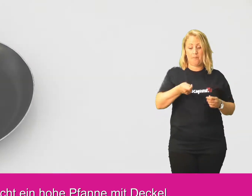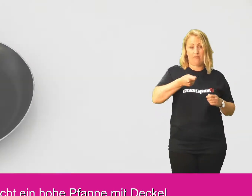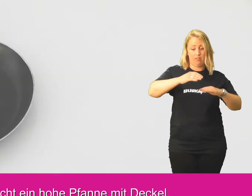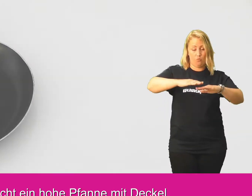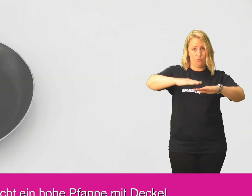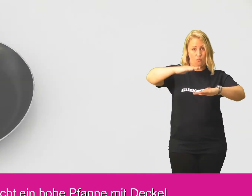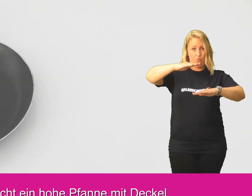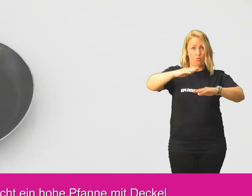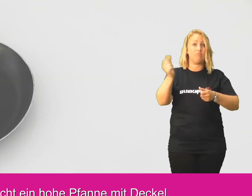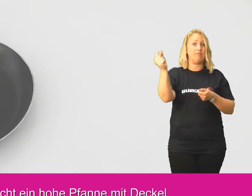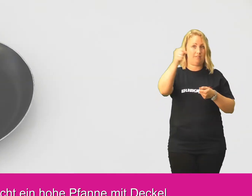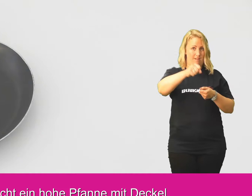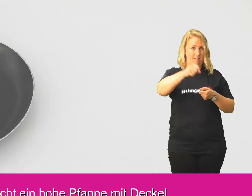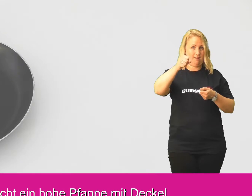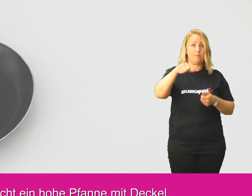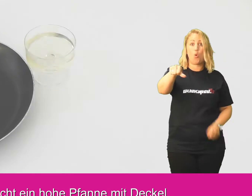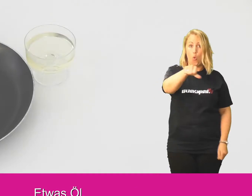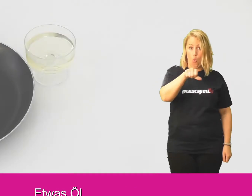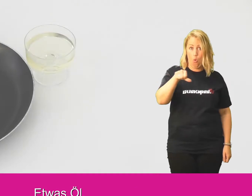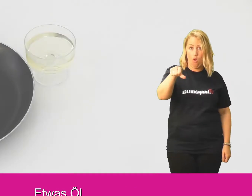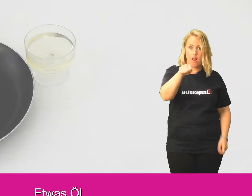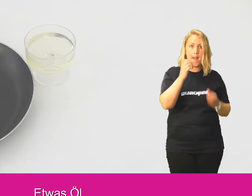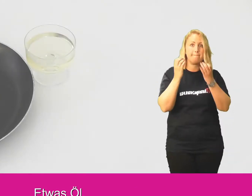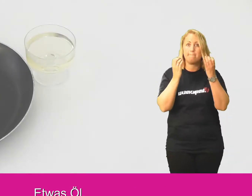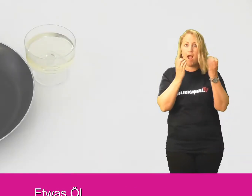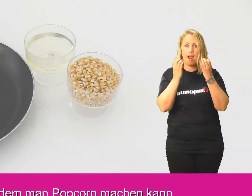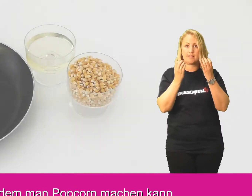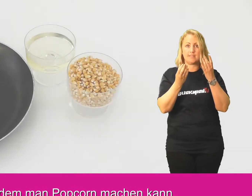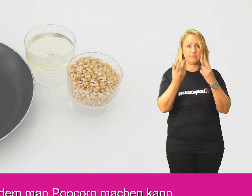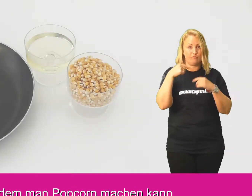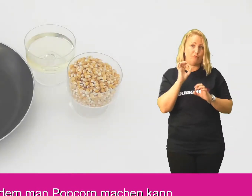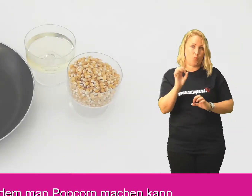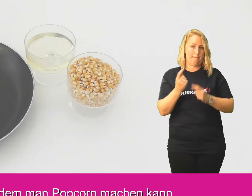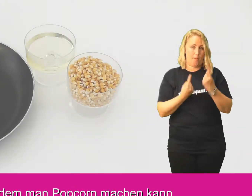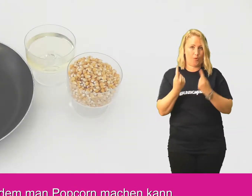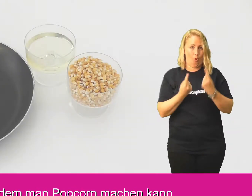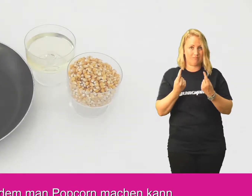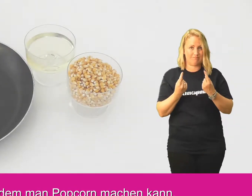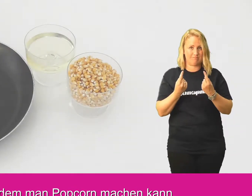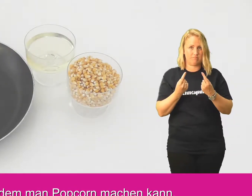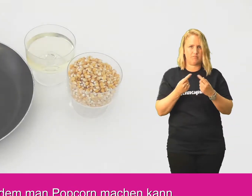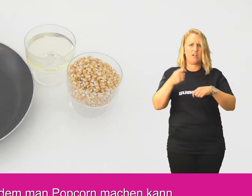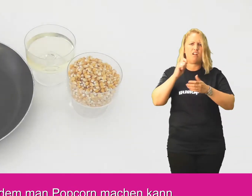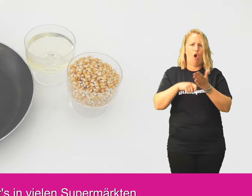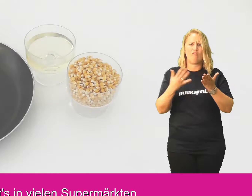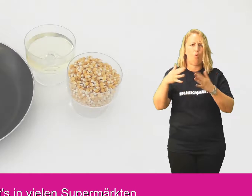eine hohe pfanne mit deckel etwas öl mais aus dem man popcorn machen kann gibt es in vielen